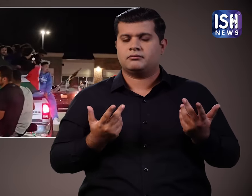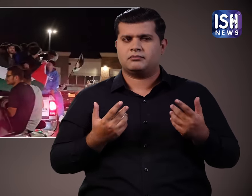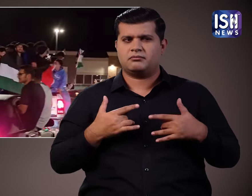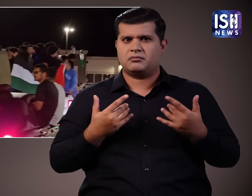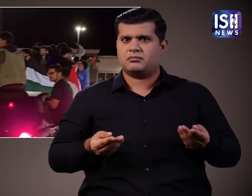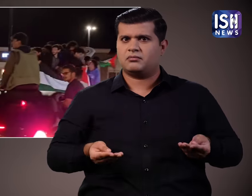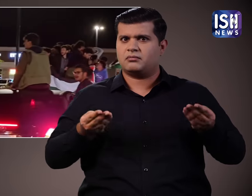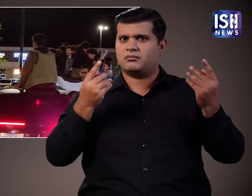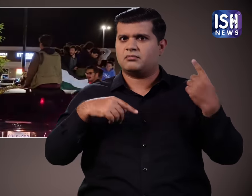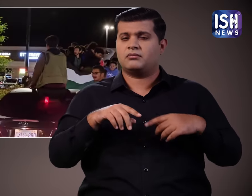अजीब है ना